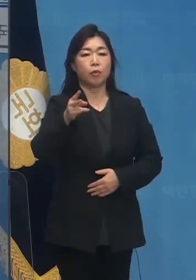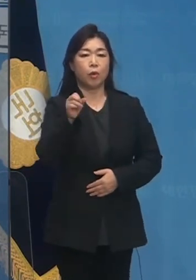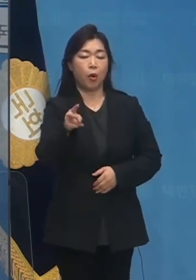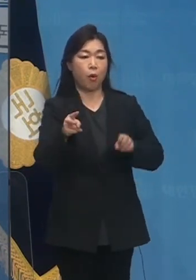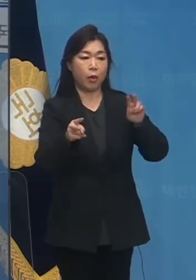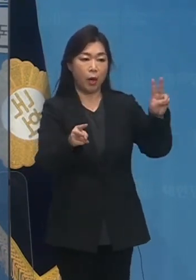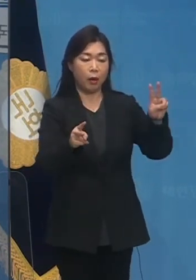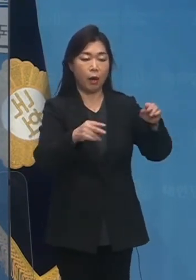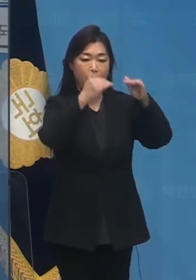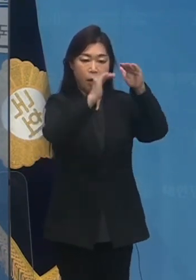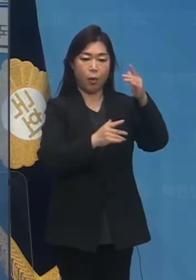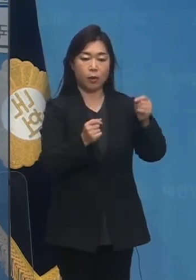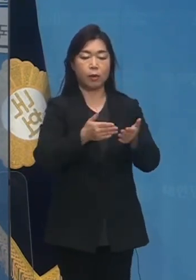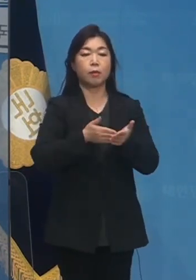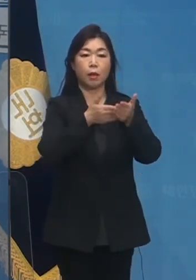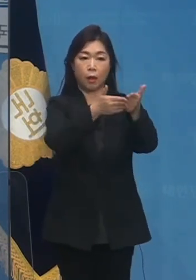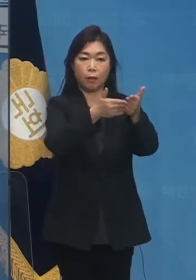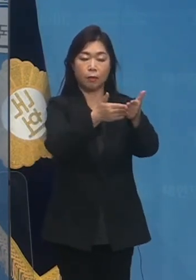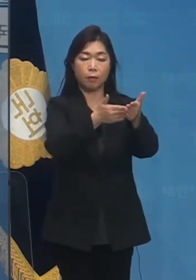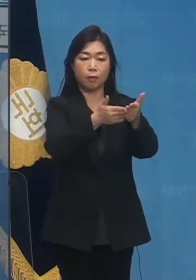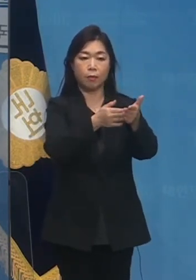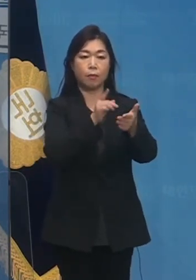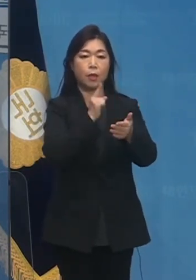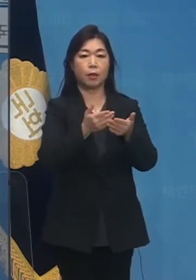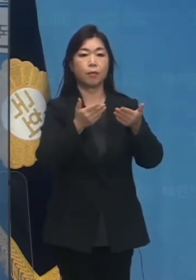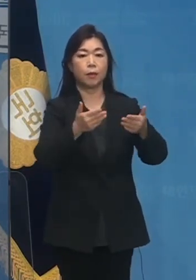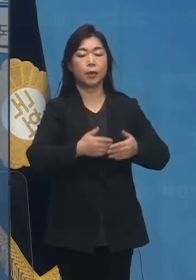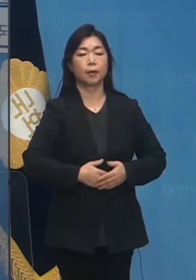다음과 같이 제안하고 요구합니다.